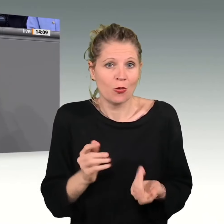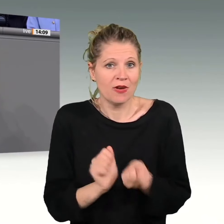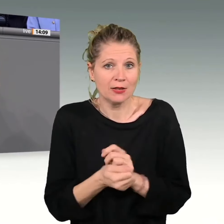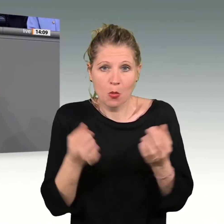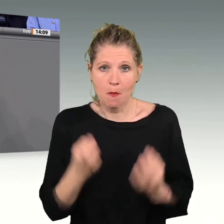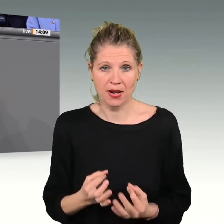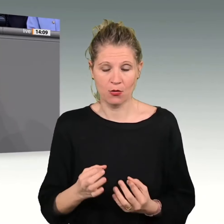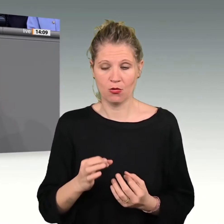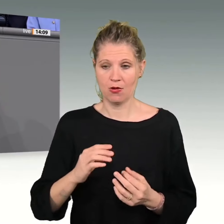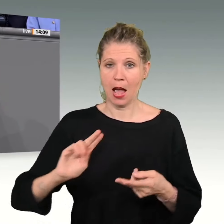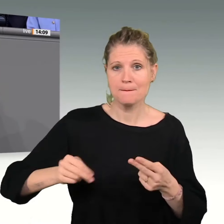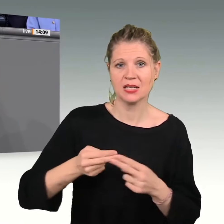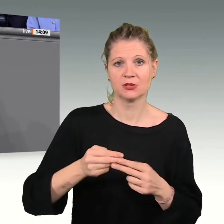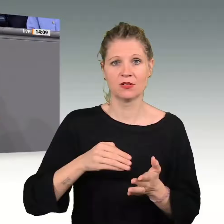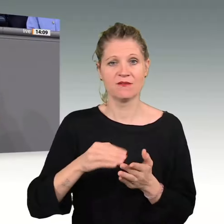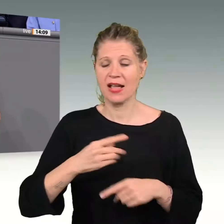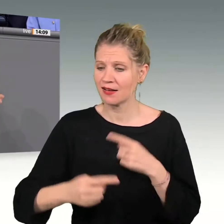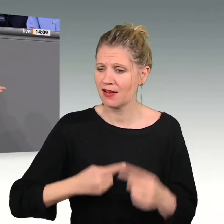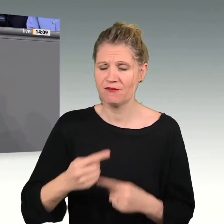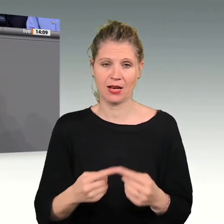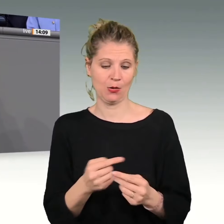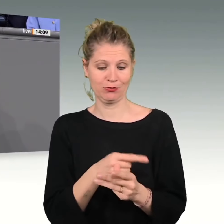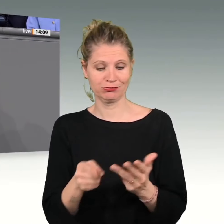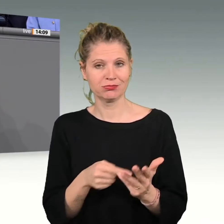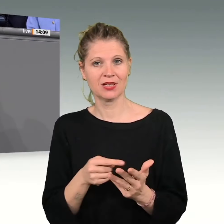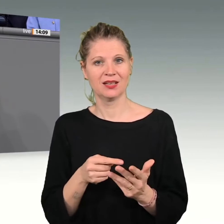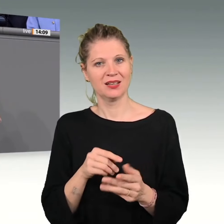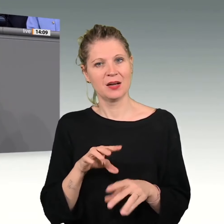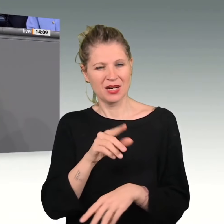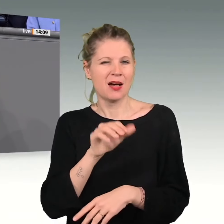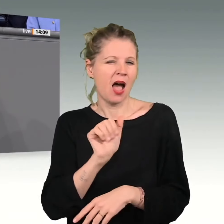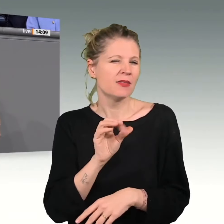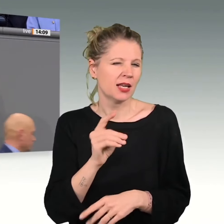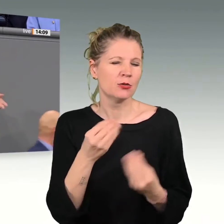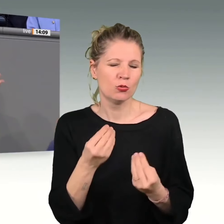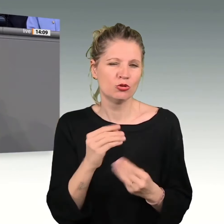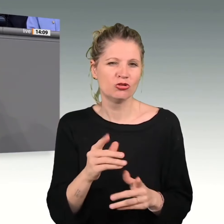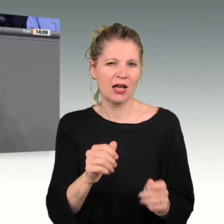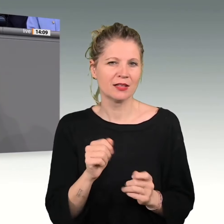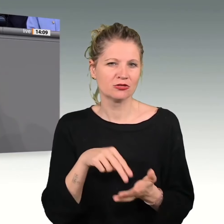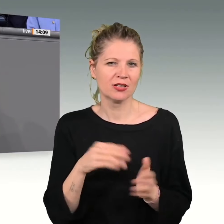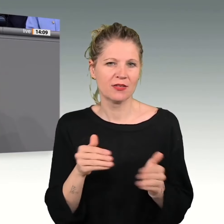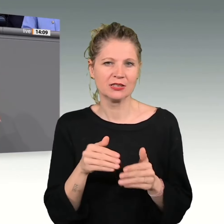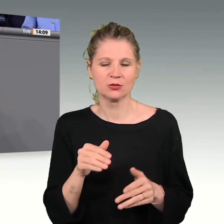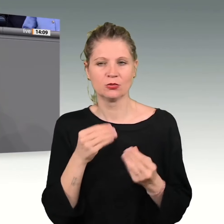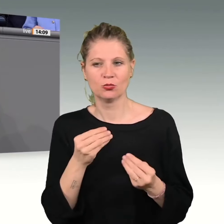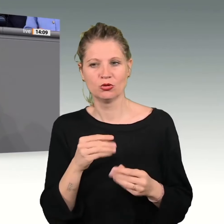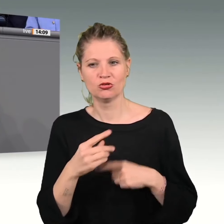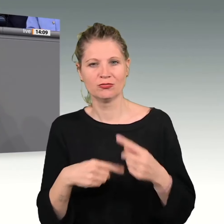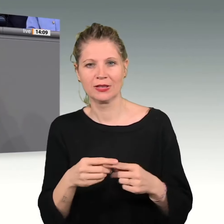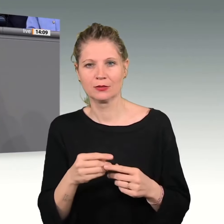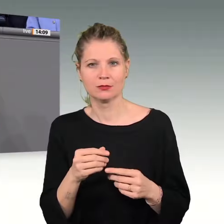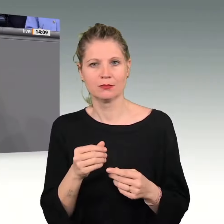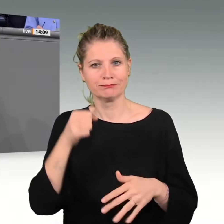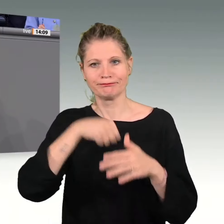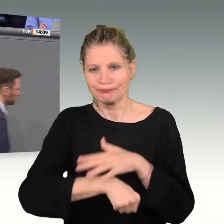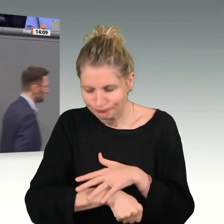Anpassungen, Weiterentwicklungen. Also alles, wovor die Kolleginnen und Kollegen der antragstellenden Fraktion gerne scheinbar schreiend weglaufen oder überfordert den Kopf